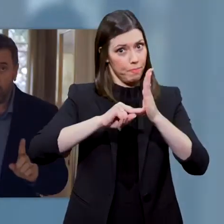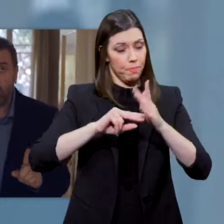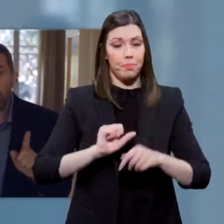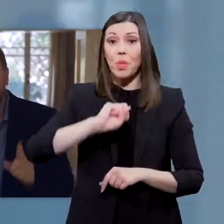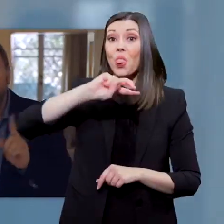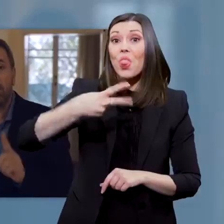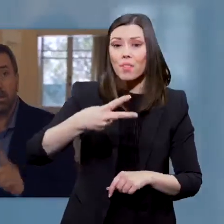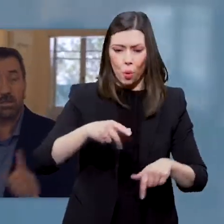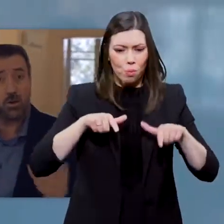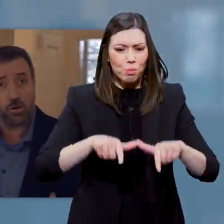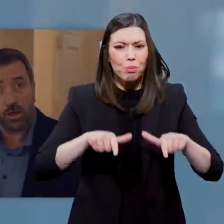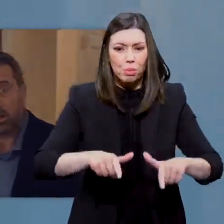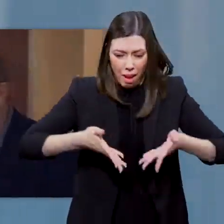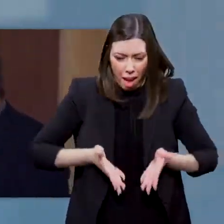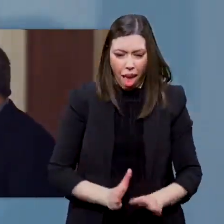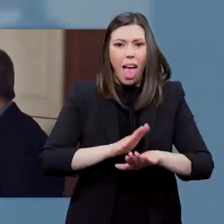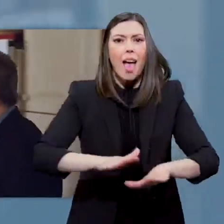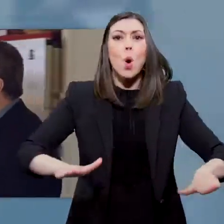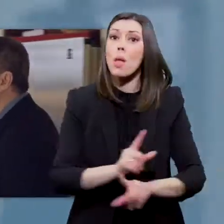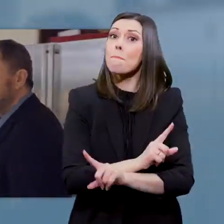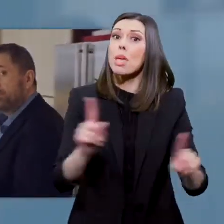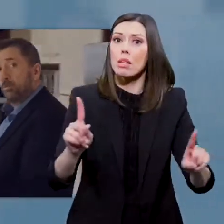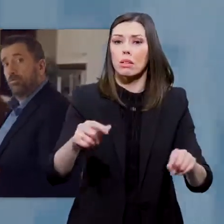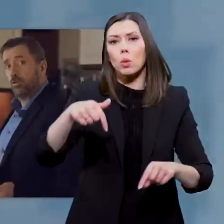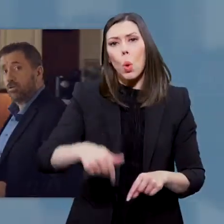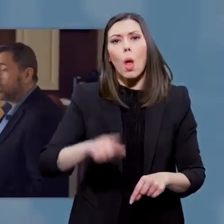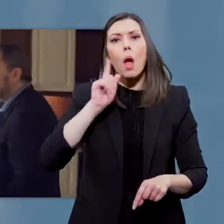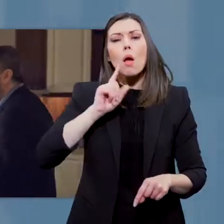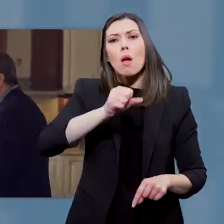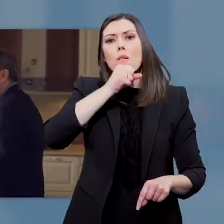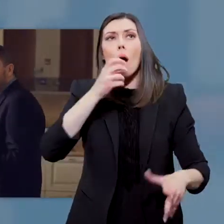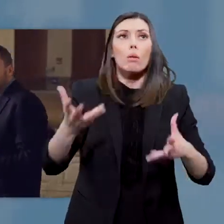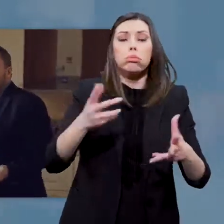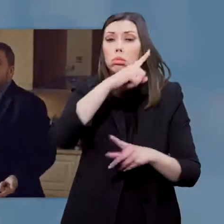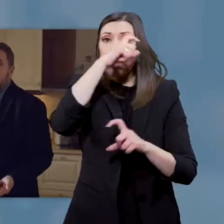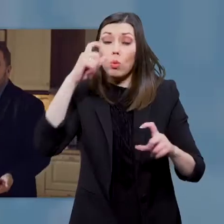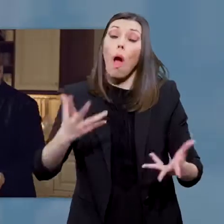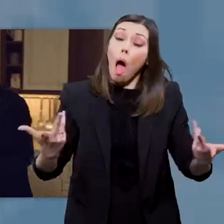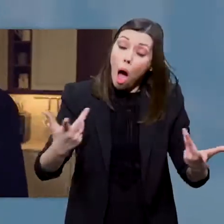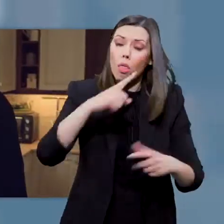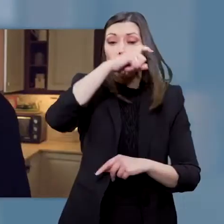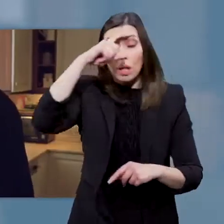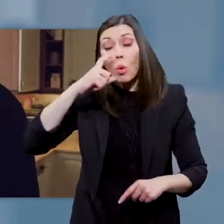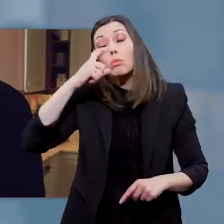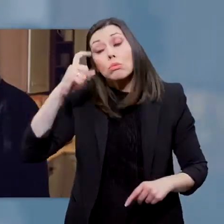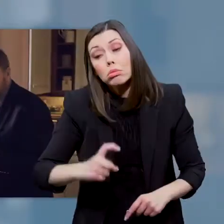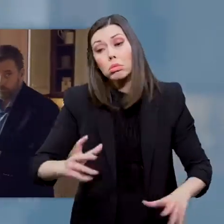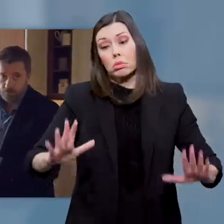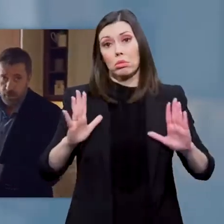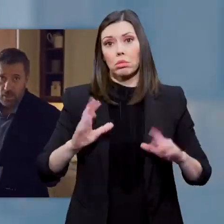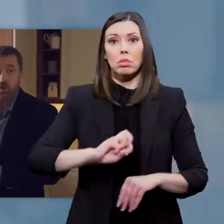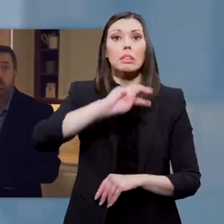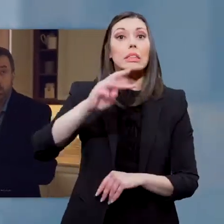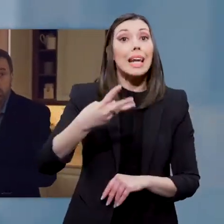Δεύτερον, όχι baby-sitting στα εγγόνια. Θα μου πείτε τώρα οι γιαγιάδες, σπήρα μου αυτό είναι δύσκολο. Ε, δεν είναι δύσκολο, αλλά πρέπει να γίνει και να κάνουμε. Τρίτον,